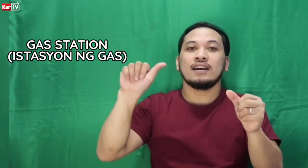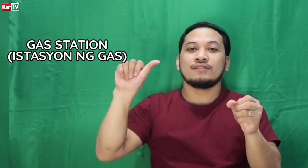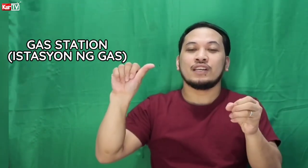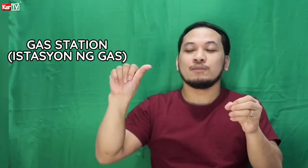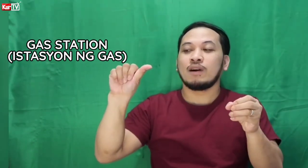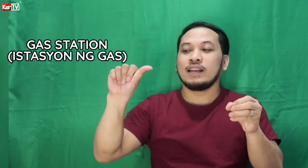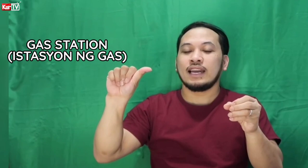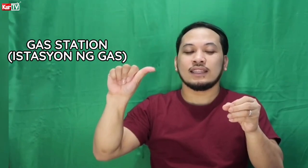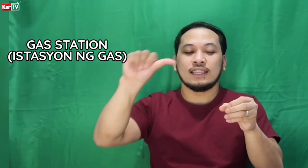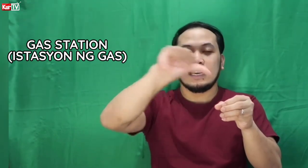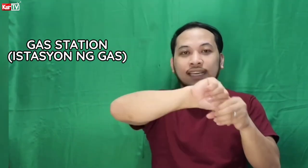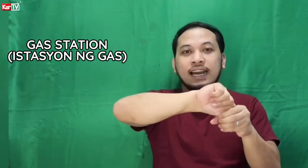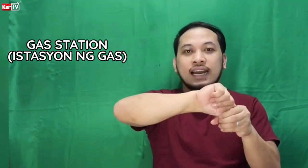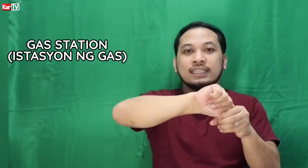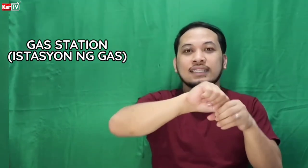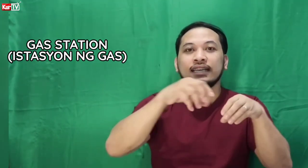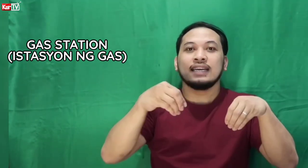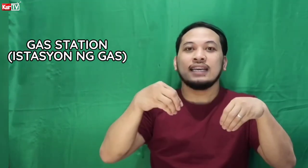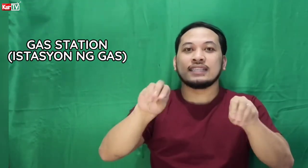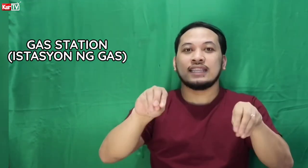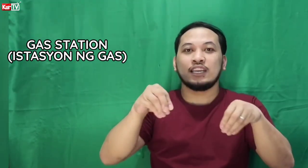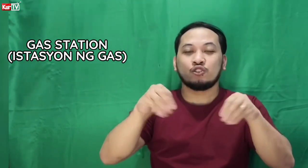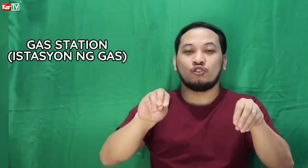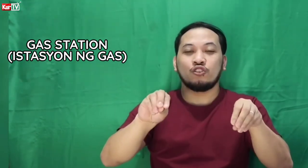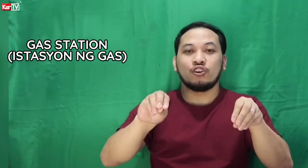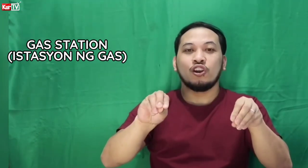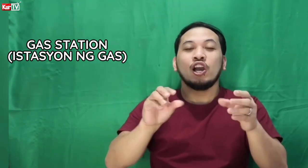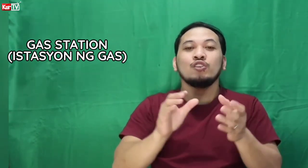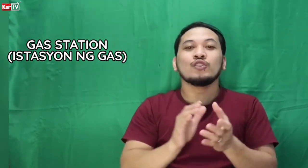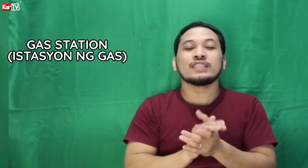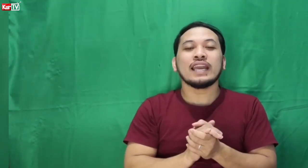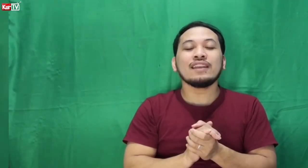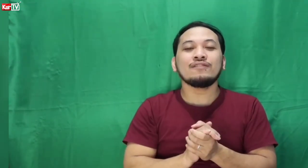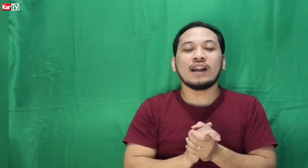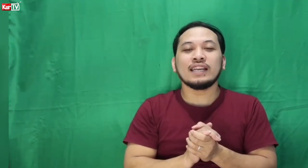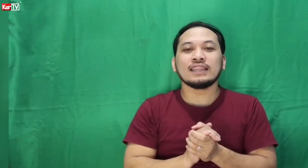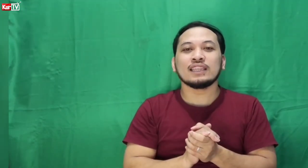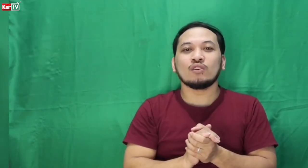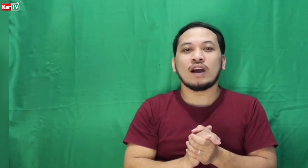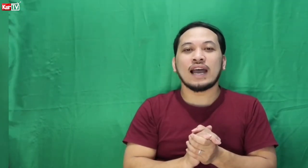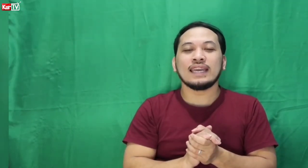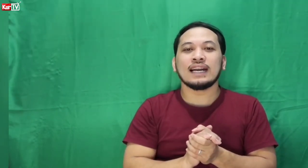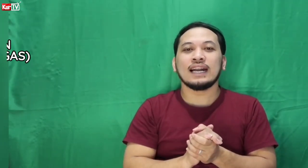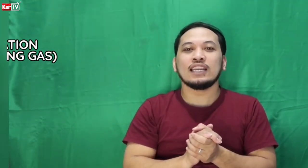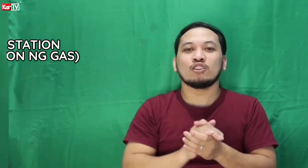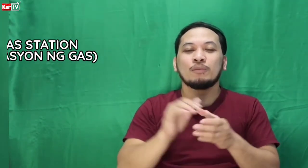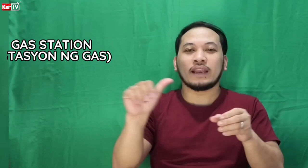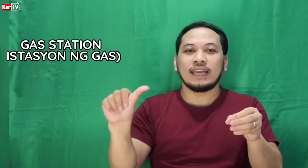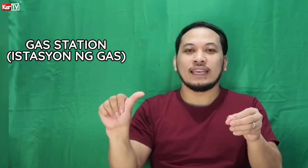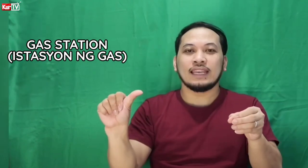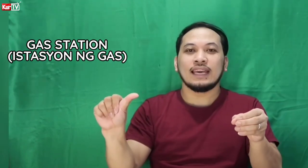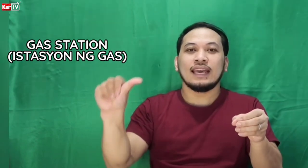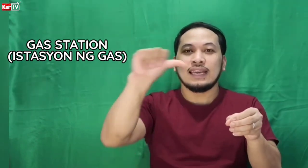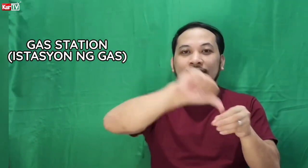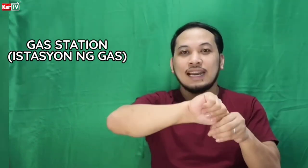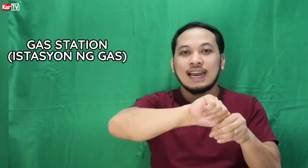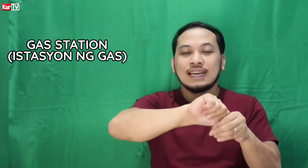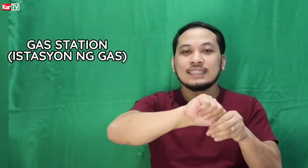First variant. Gas. Station. Yung second variant nito ay naka ganyan ito pa rin. Gas.